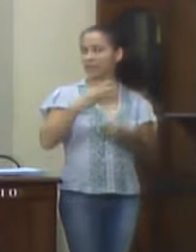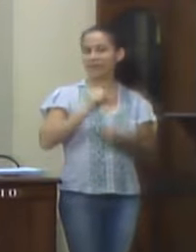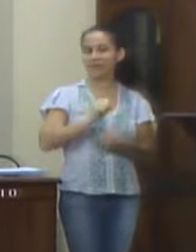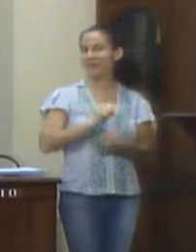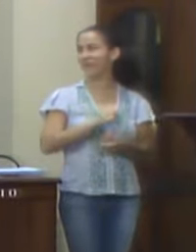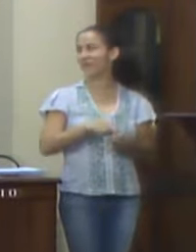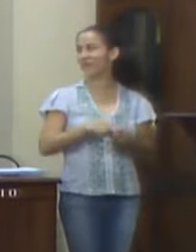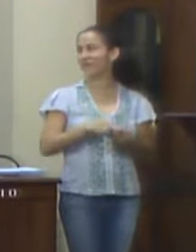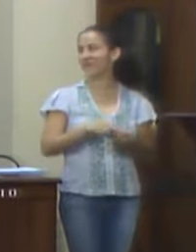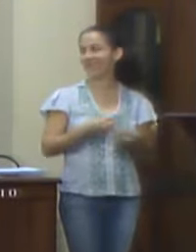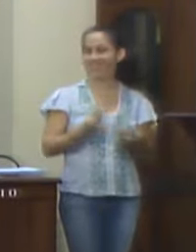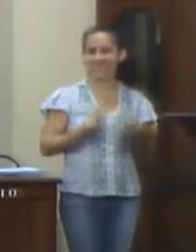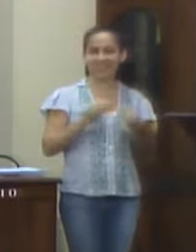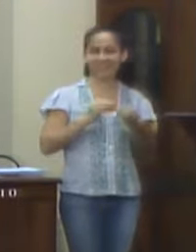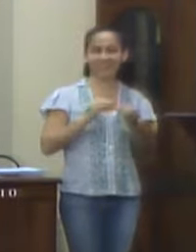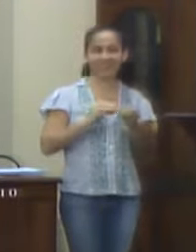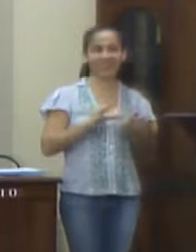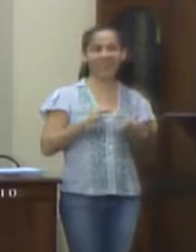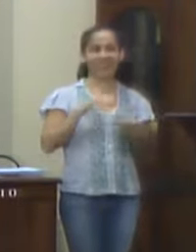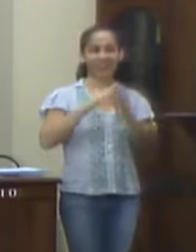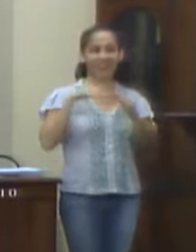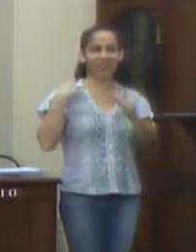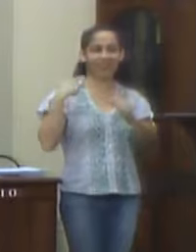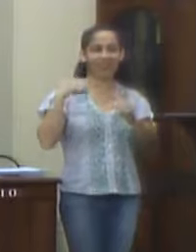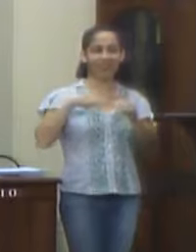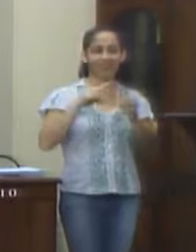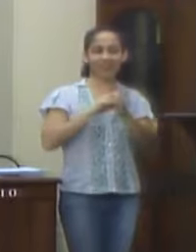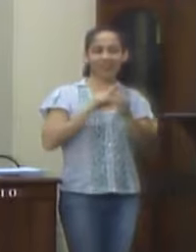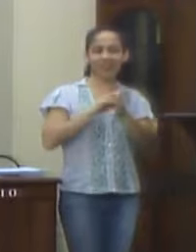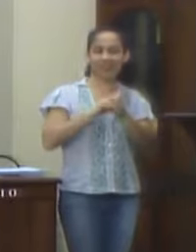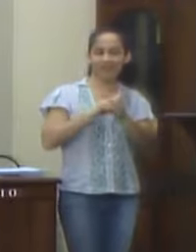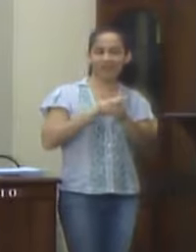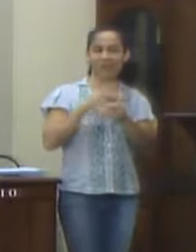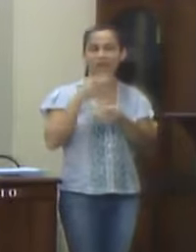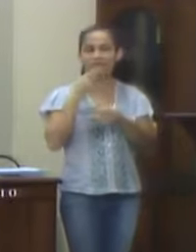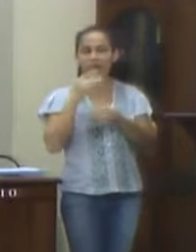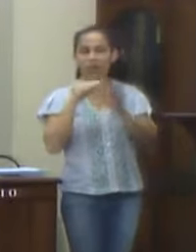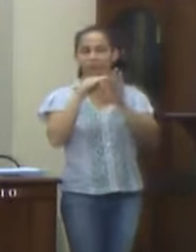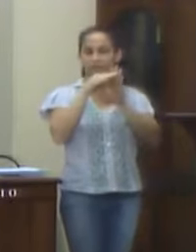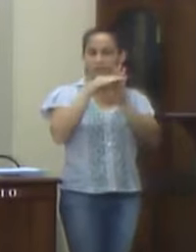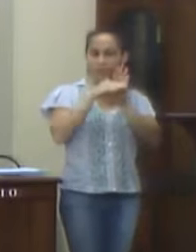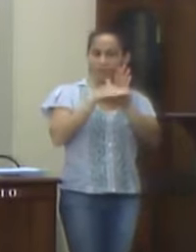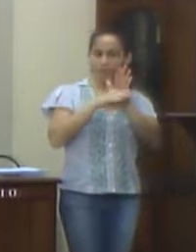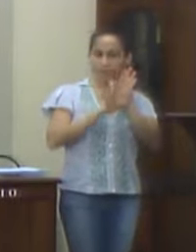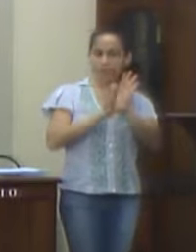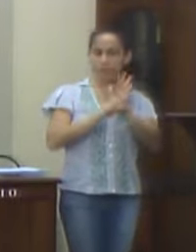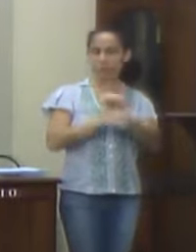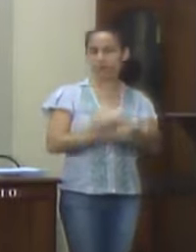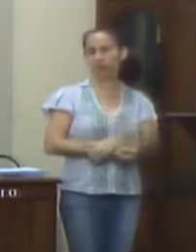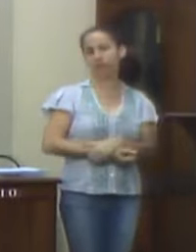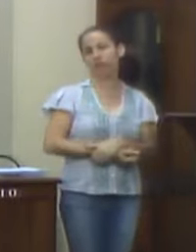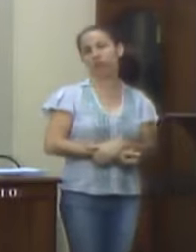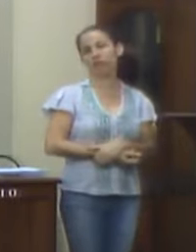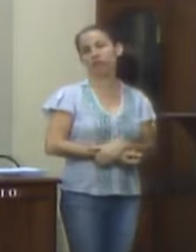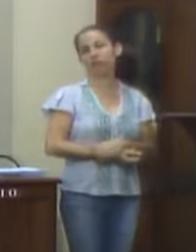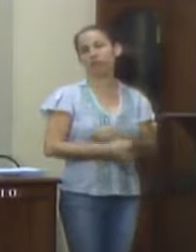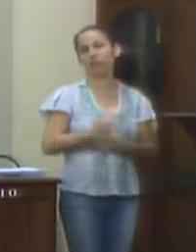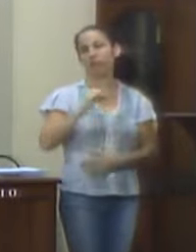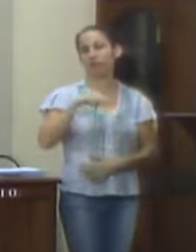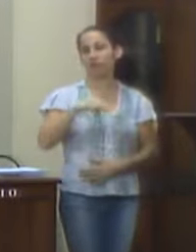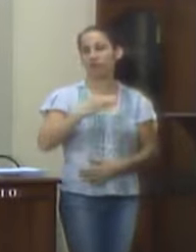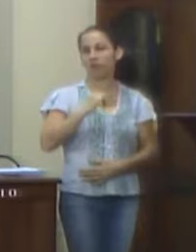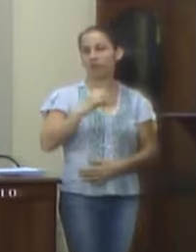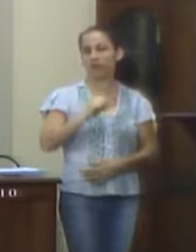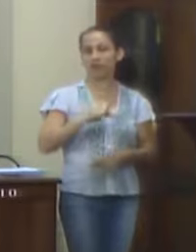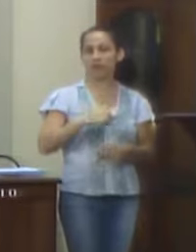Artigo Compete privativamente à Câmara Municipal exercer as seguintes atribuições, dentre outras. Inciso 7.